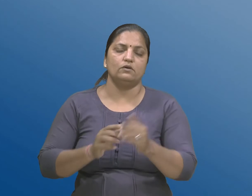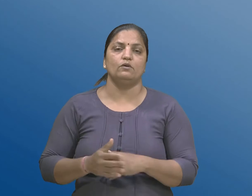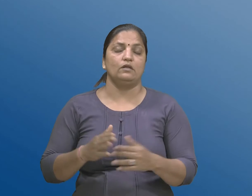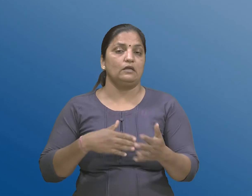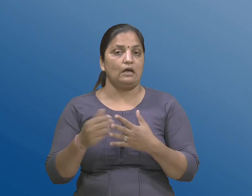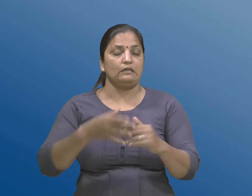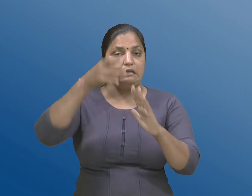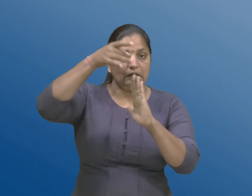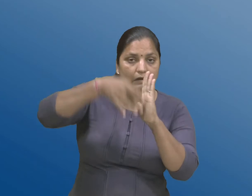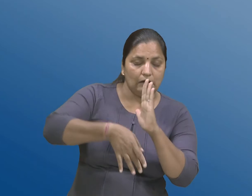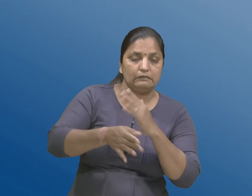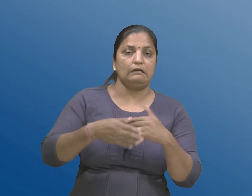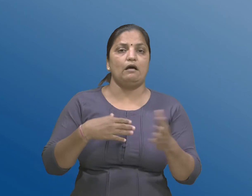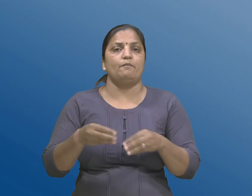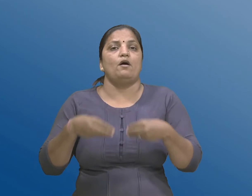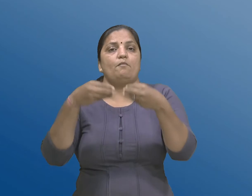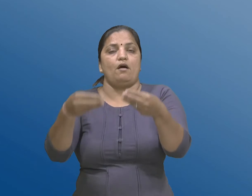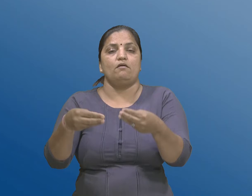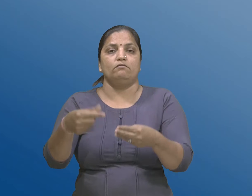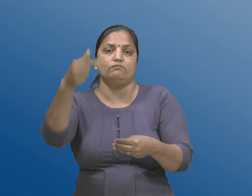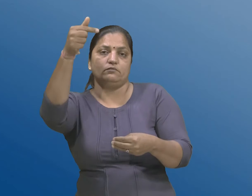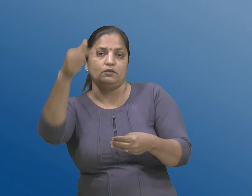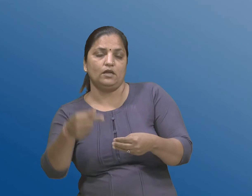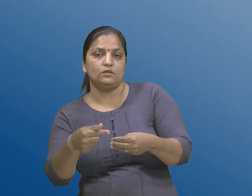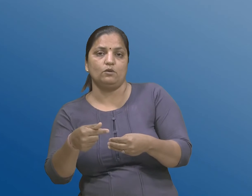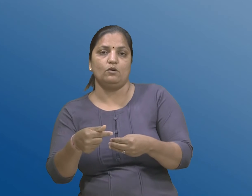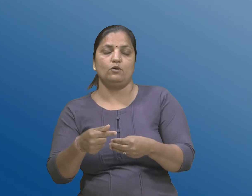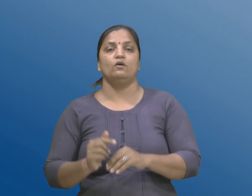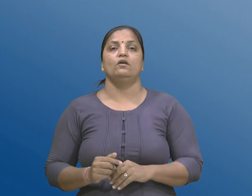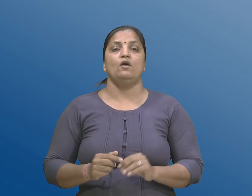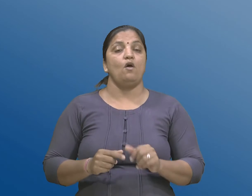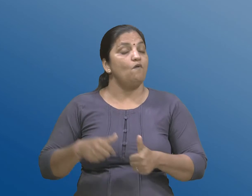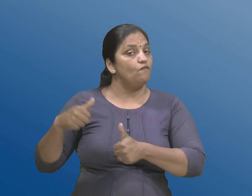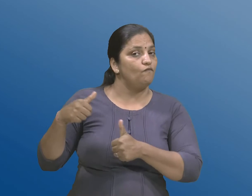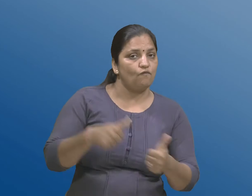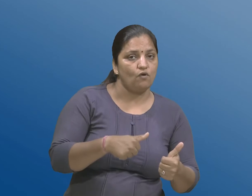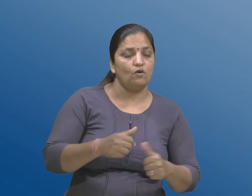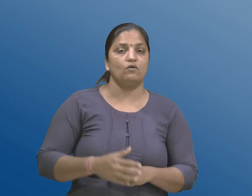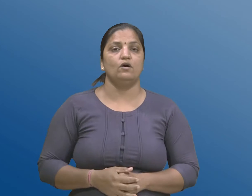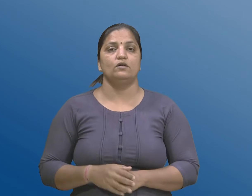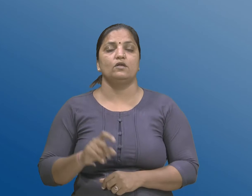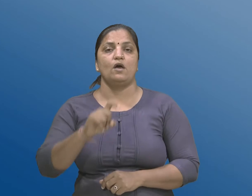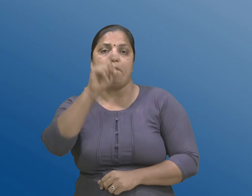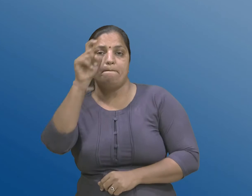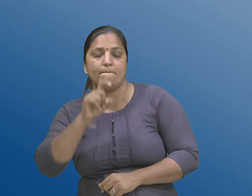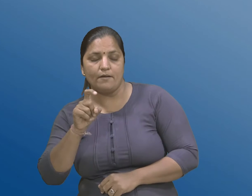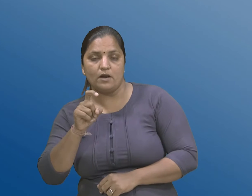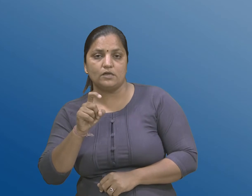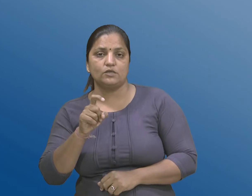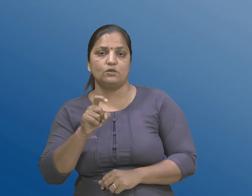हेठ्ळ आप्पामा आवेल निर्देशोनों अमल करता प्रश्णोना जवाब आप्पा बंधायल छे